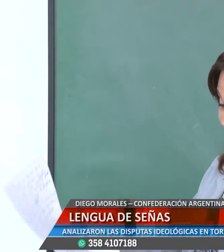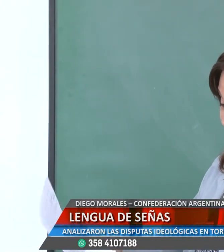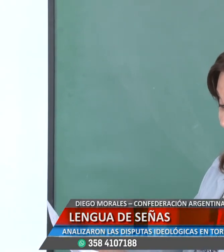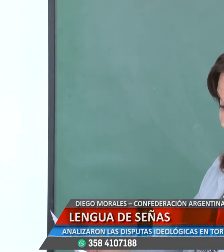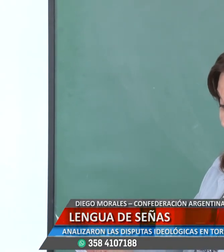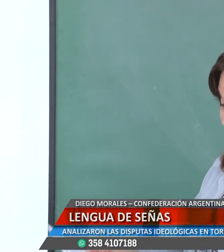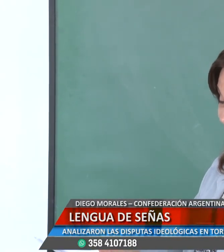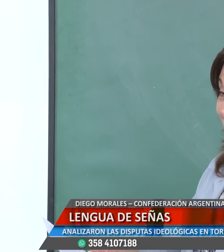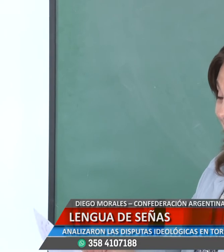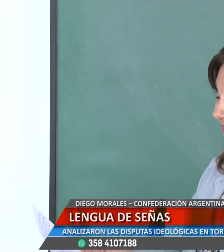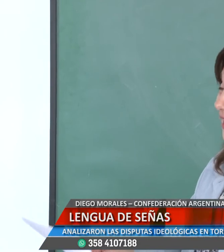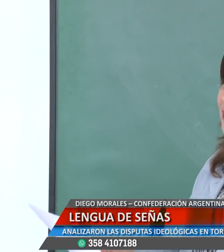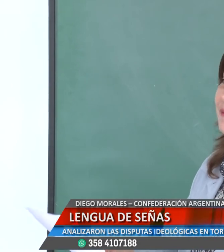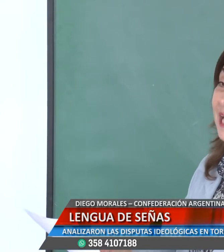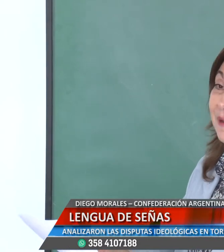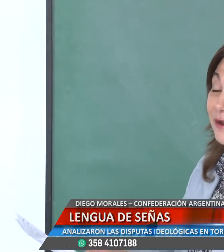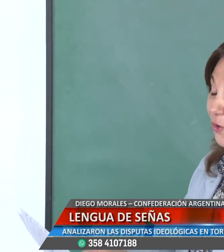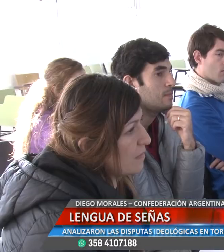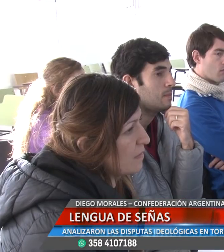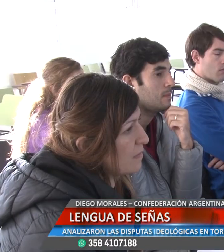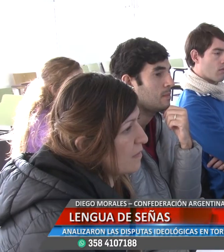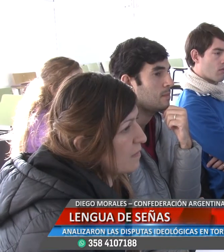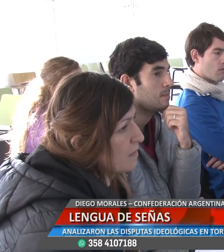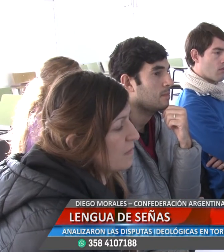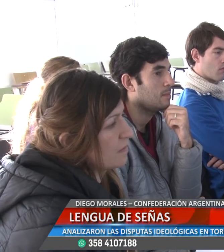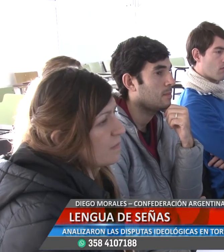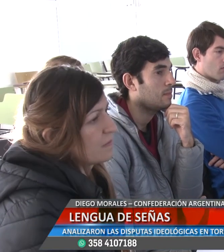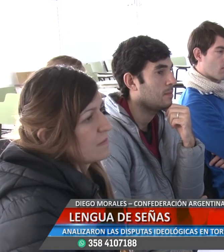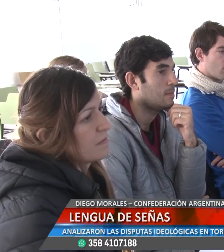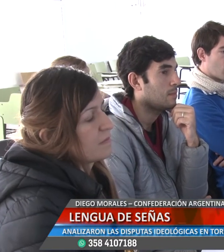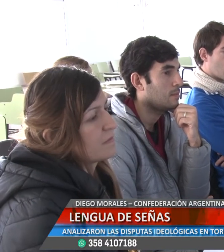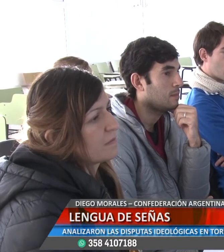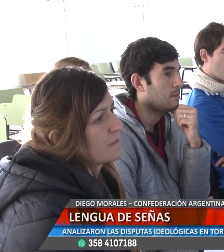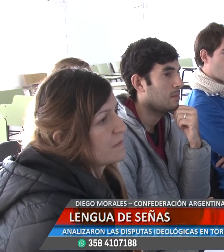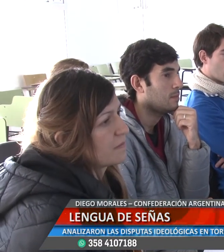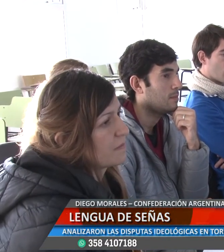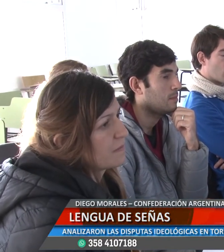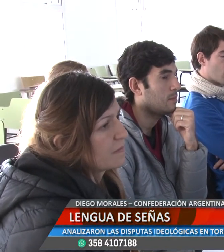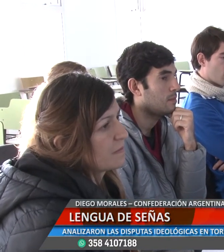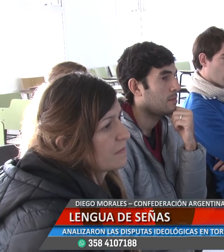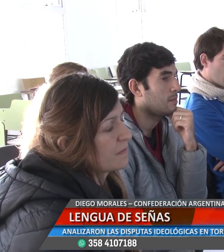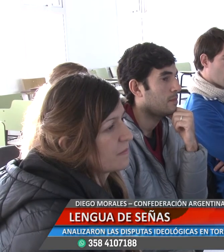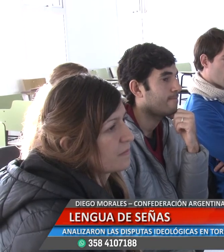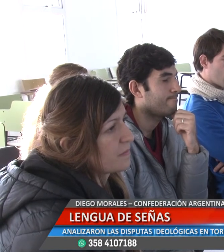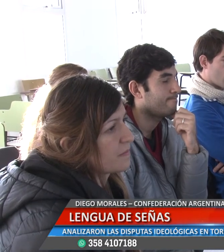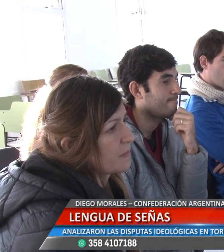Confederación, lo que nosotros hacemos y necesitamos es entrar en contacto con el gobierno